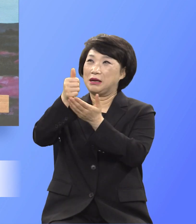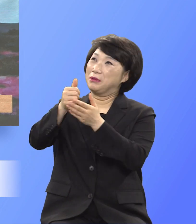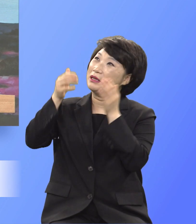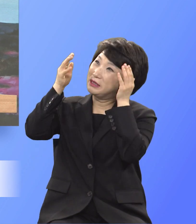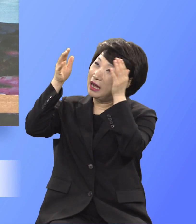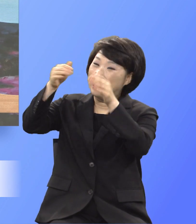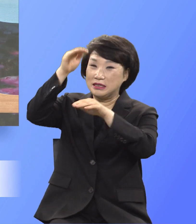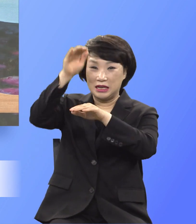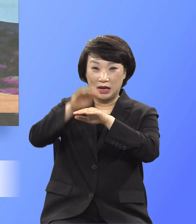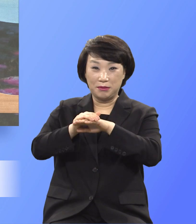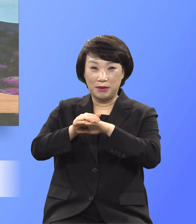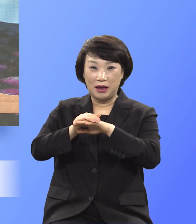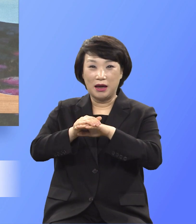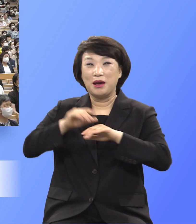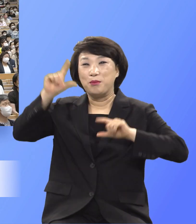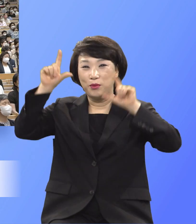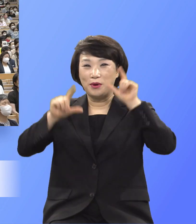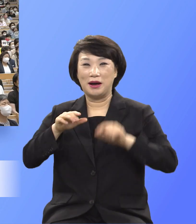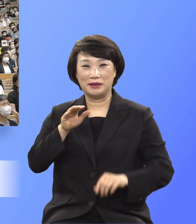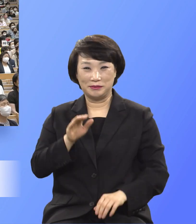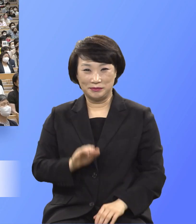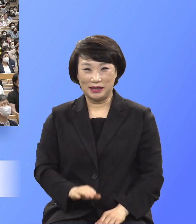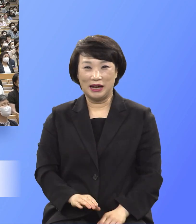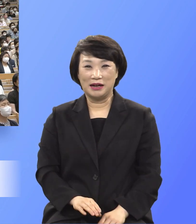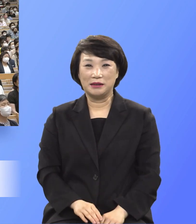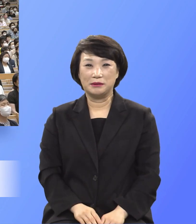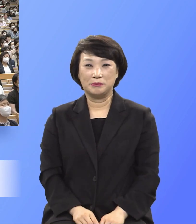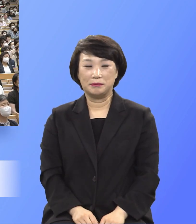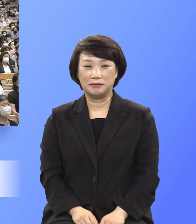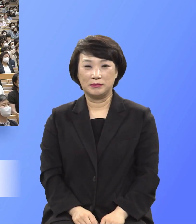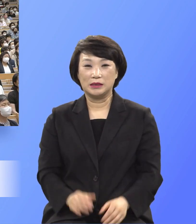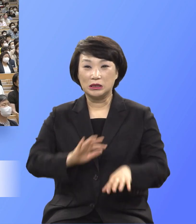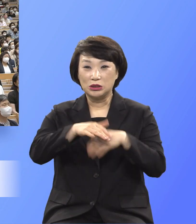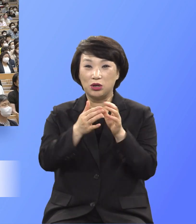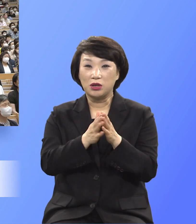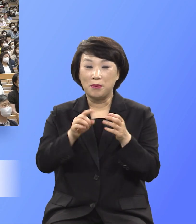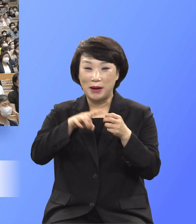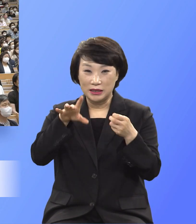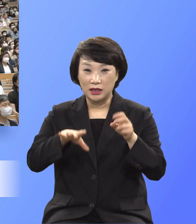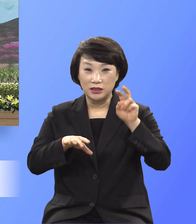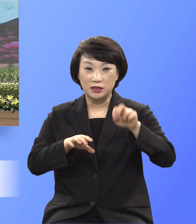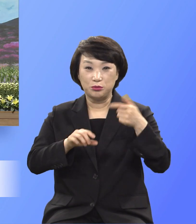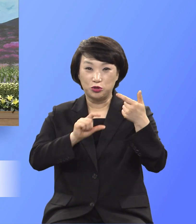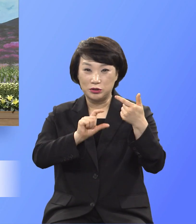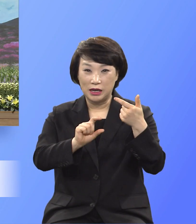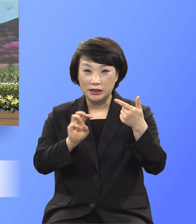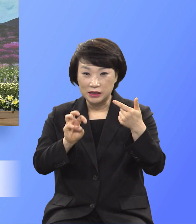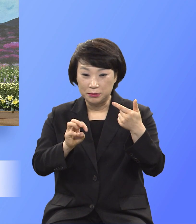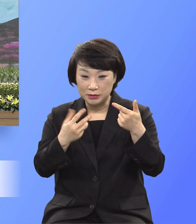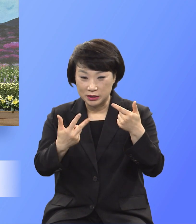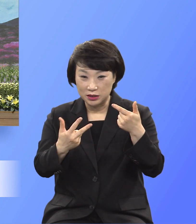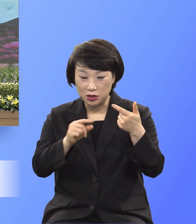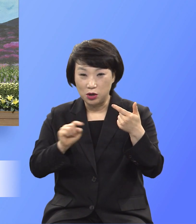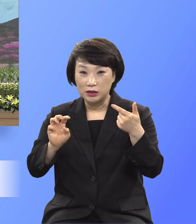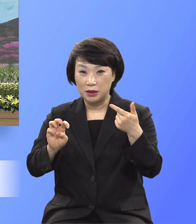예배의 태도라는 것입니다 마태봉 26장 37절 39절 한번